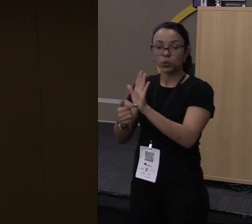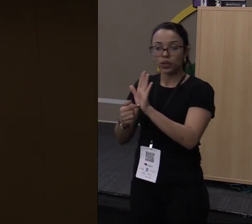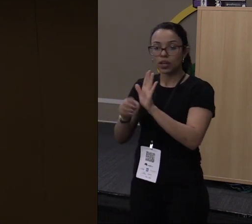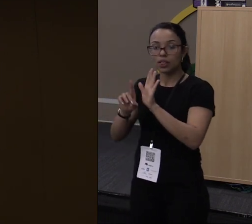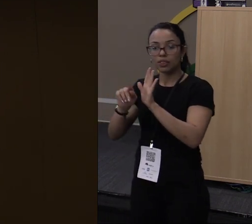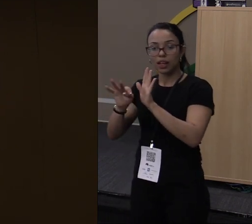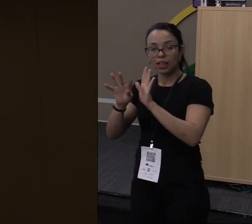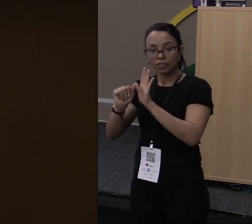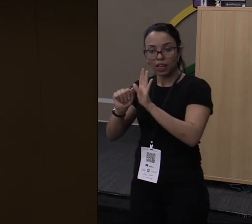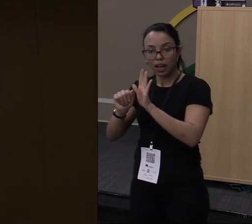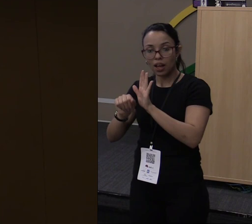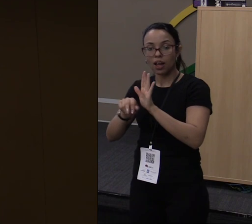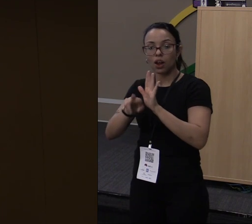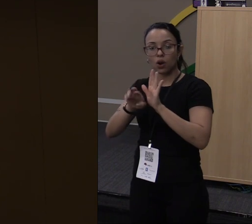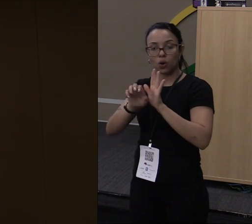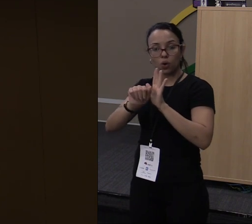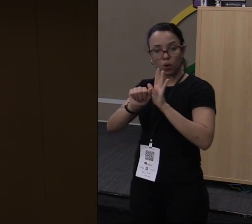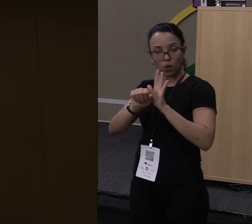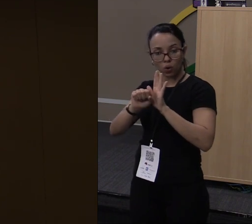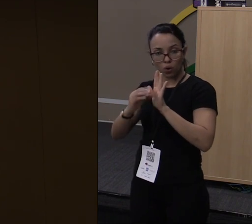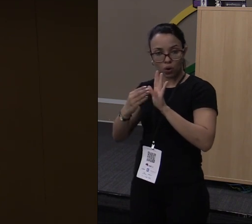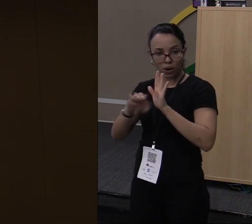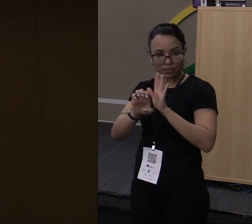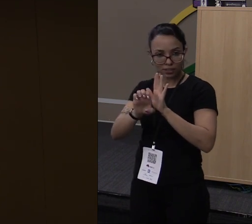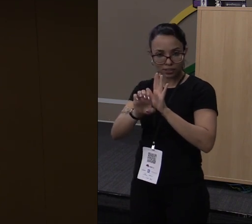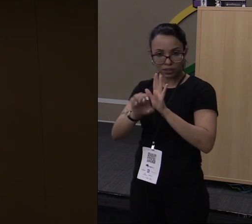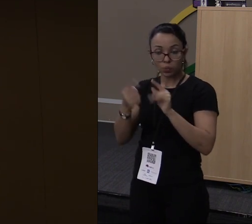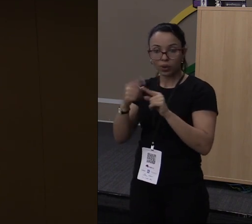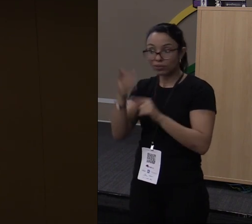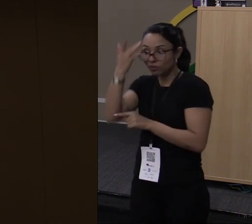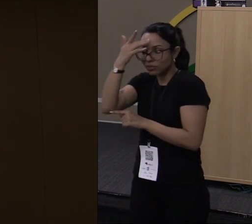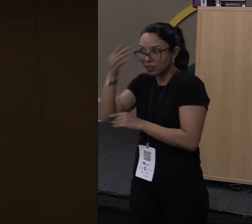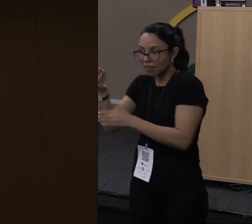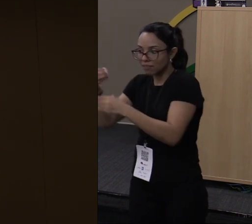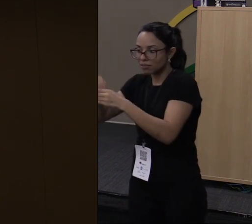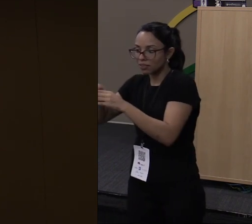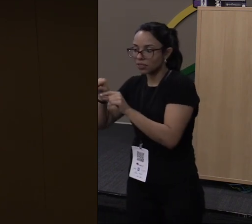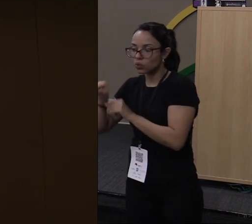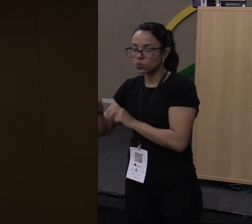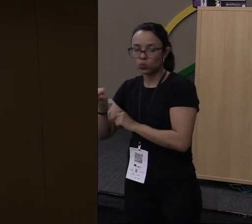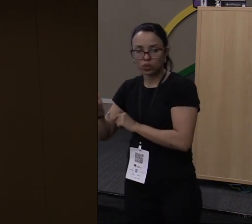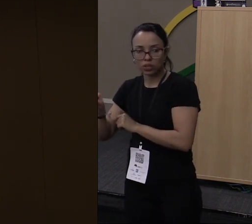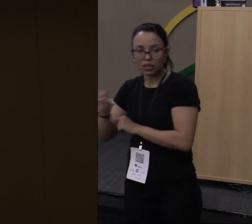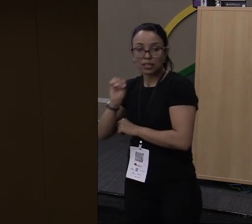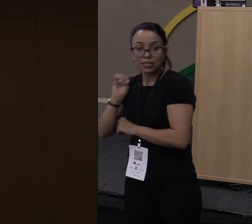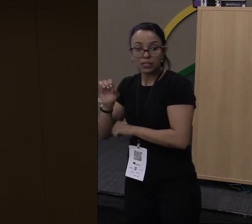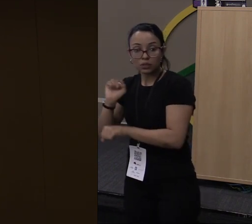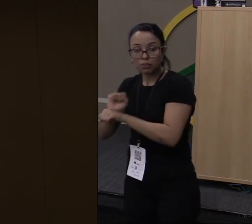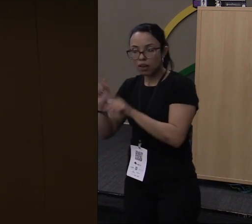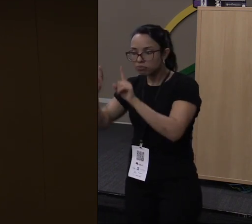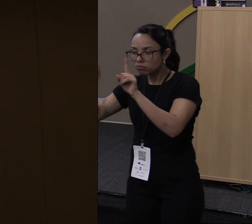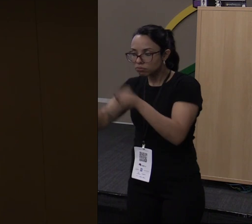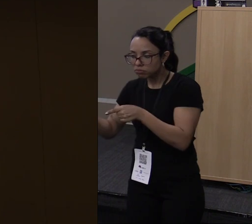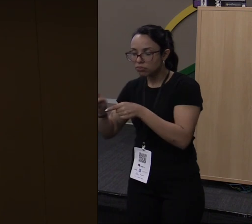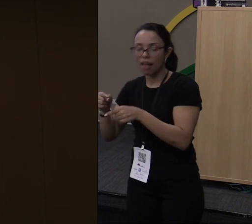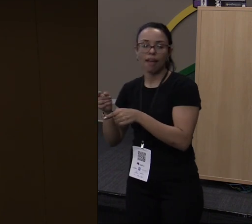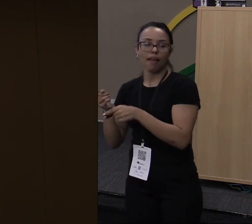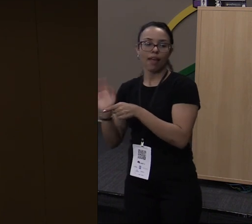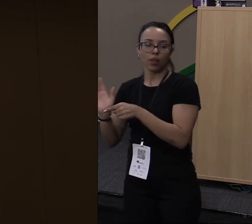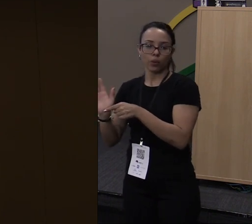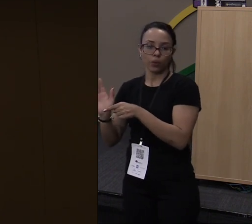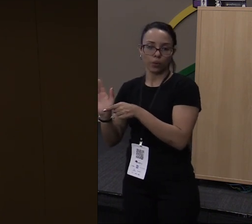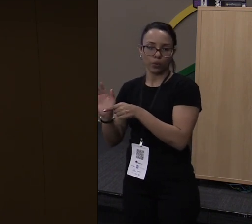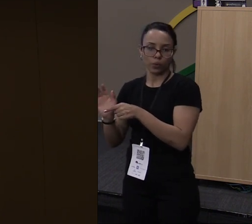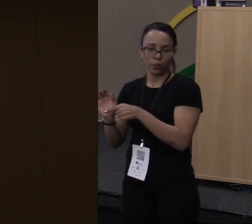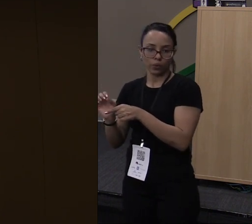cara aqui dentro está fazendo com esse M. E se ele estiver esperando que o valor aqui seja Hello, só que logo depois de mandar,